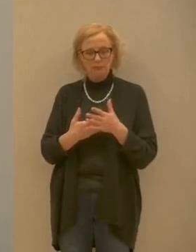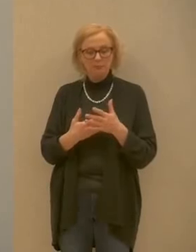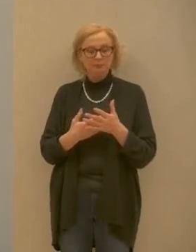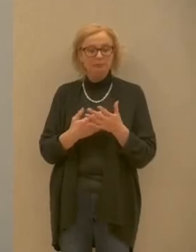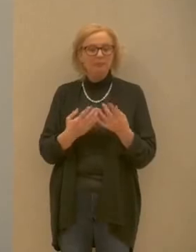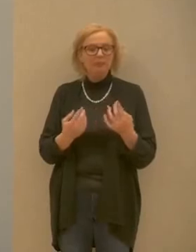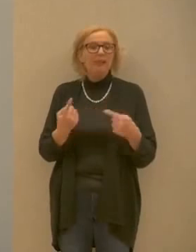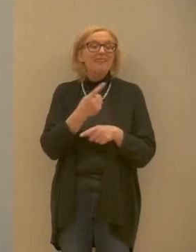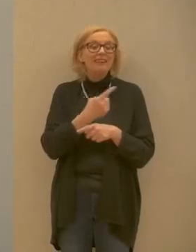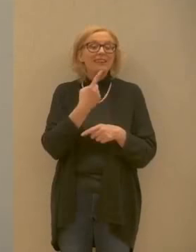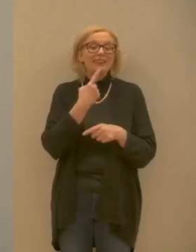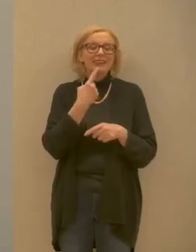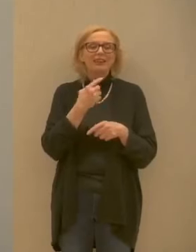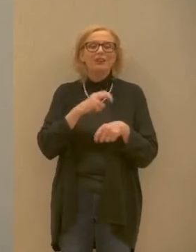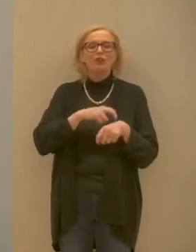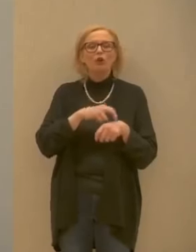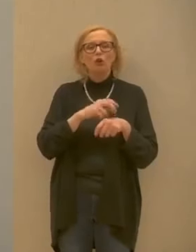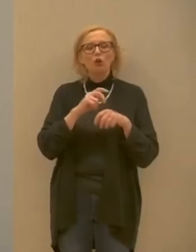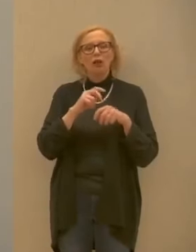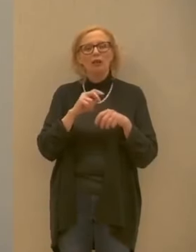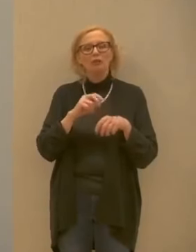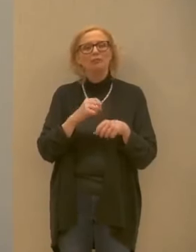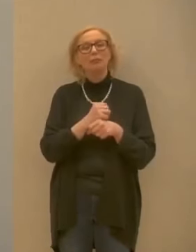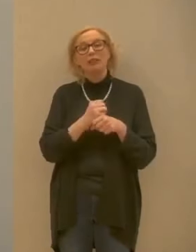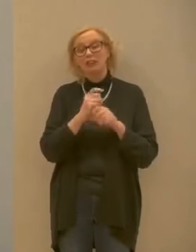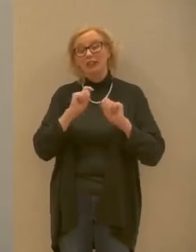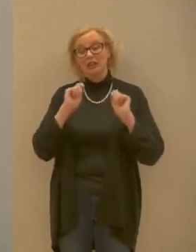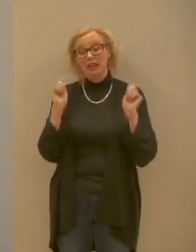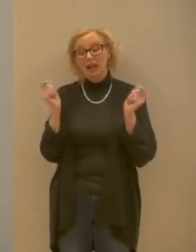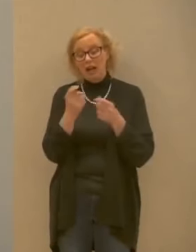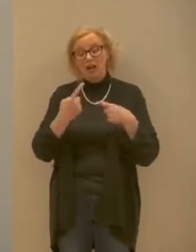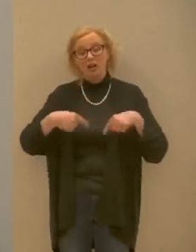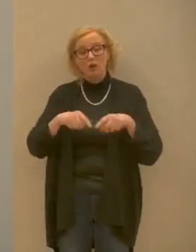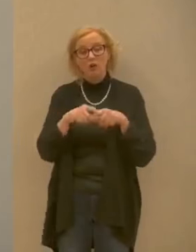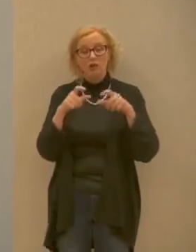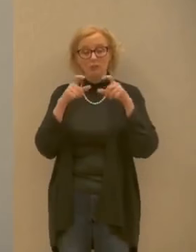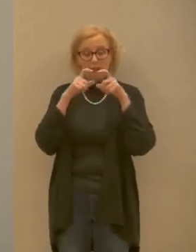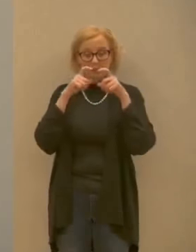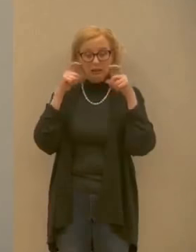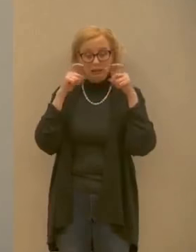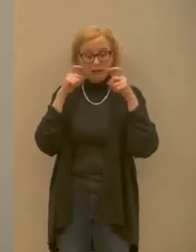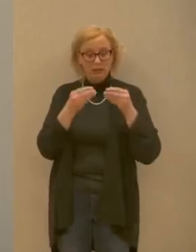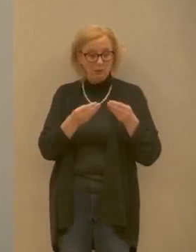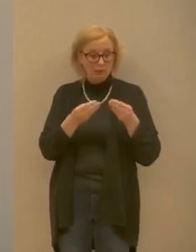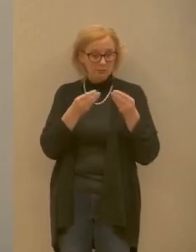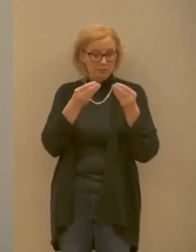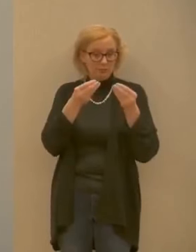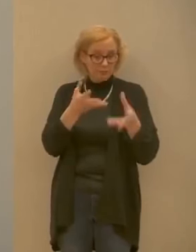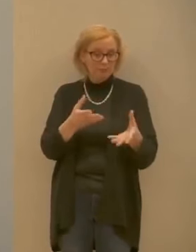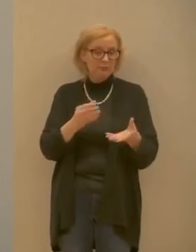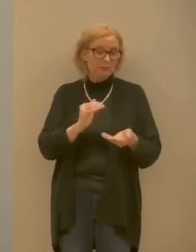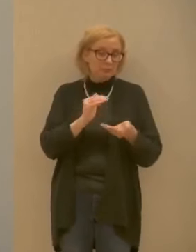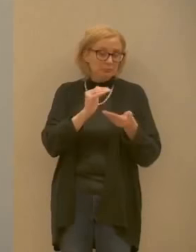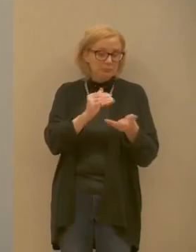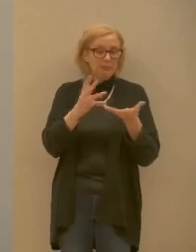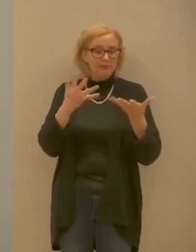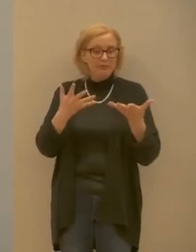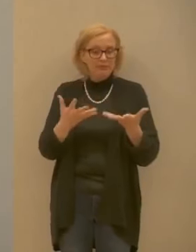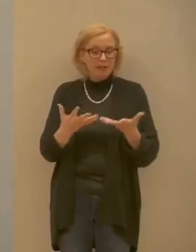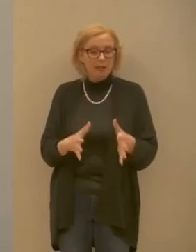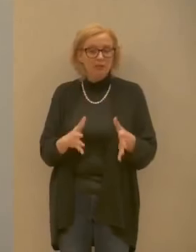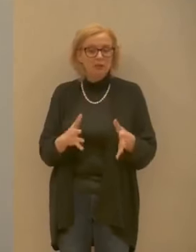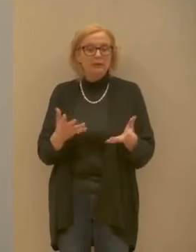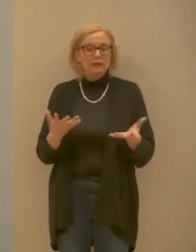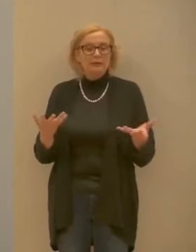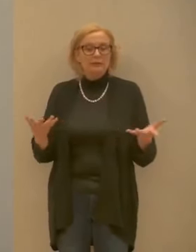generale noi abbiamo fatto una fornitura quando è iniziato il problema dell'epidemia ci rendiamo conto che